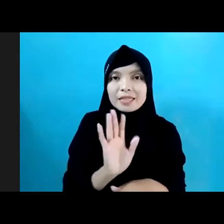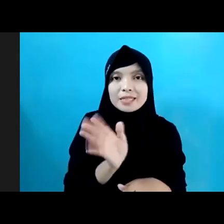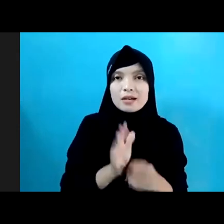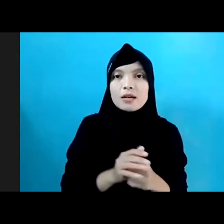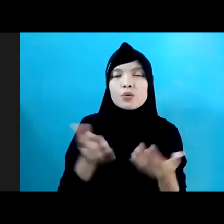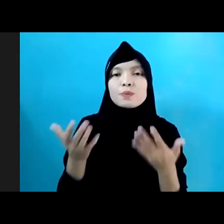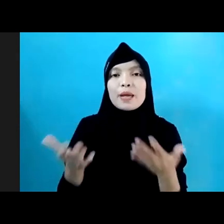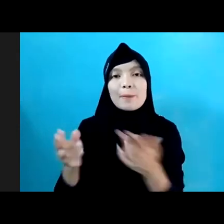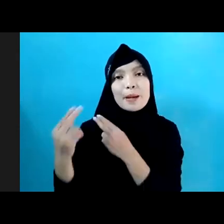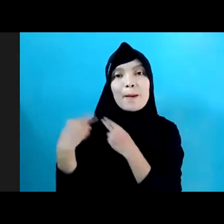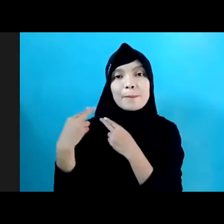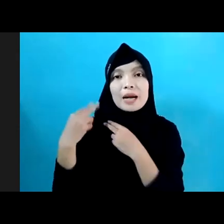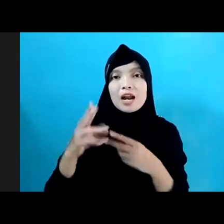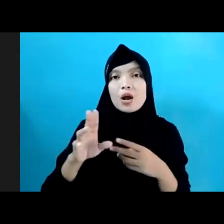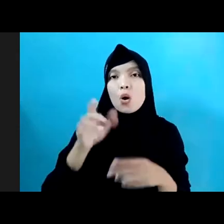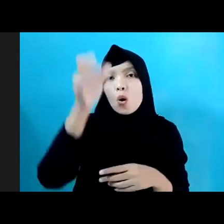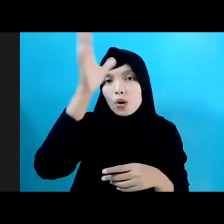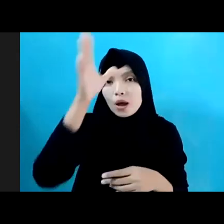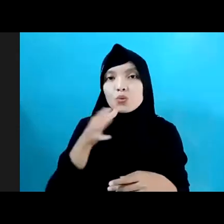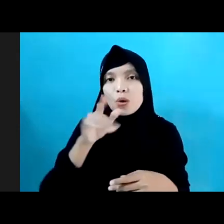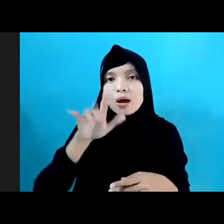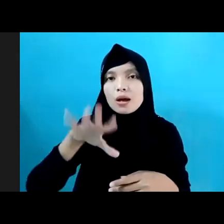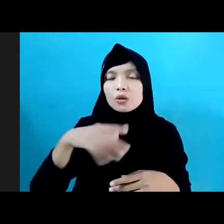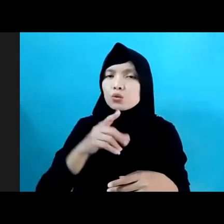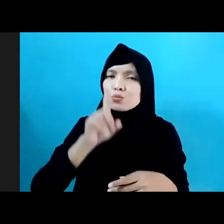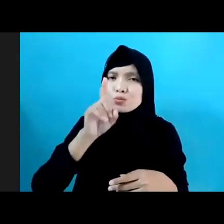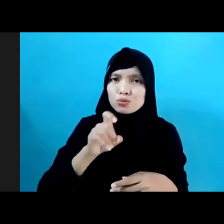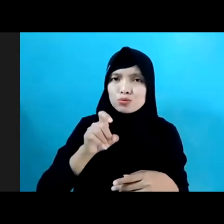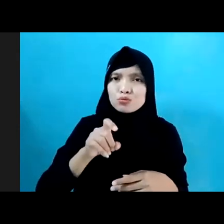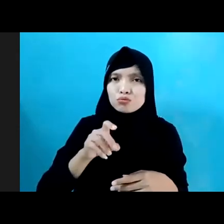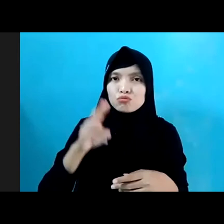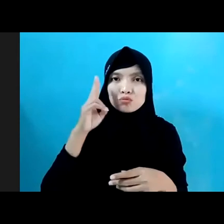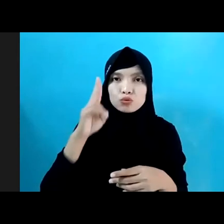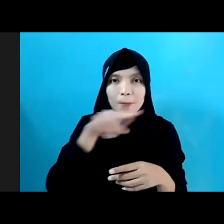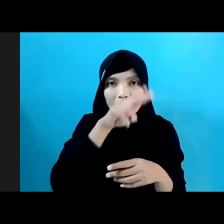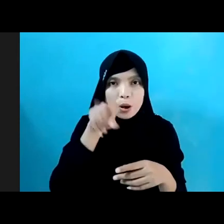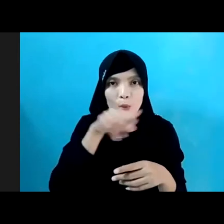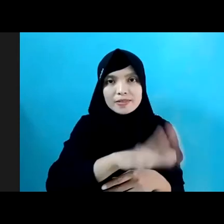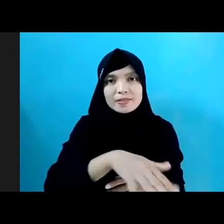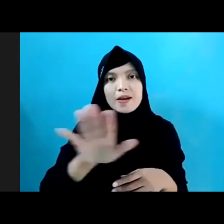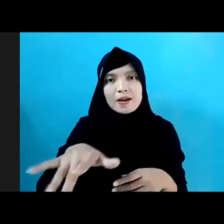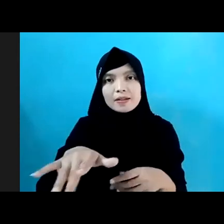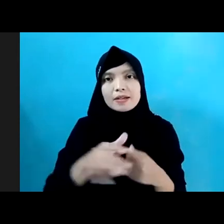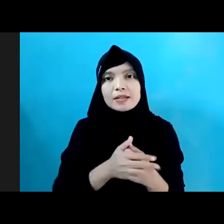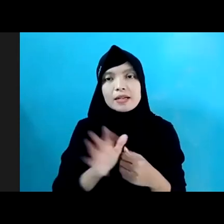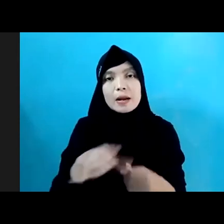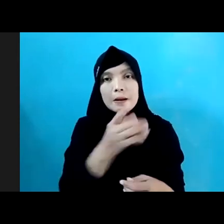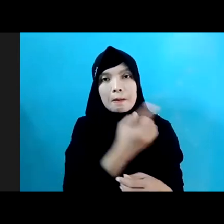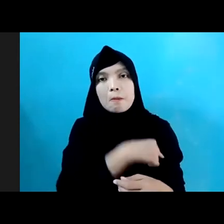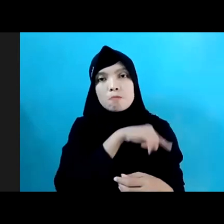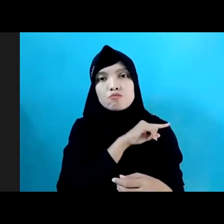peran orang tua juga dibutuhkan di dalam mengawasi anak-anaknya dengan kemampuan